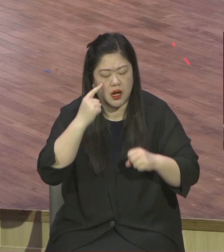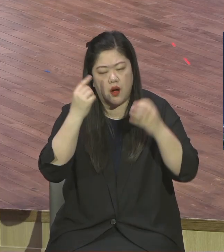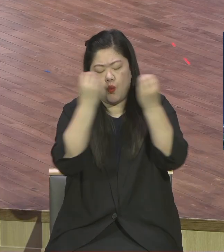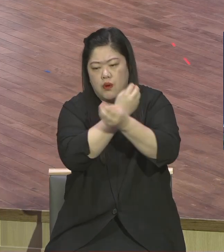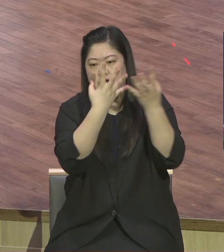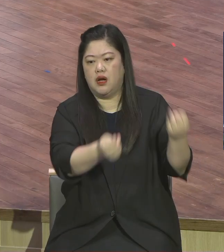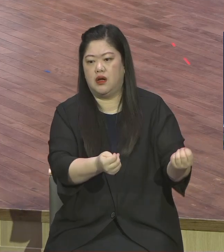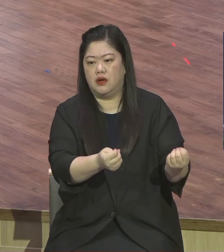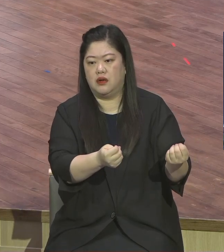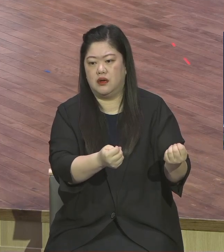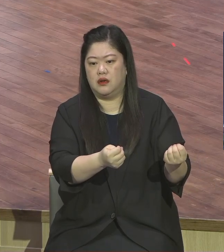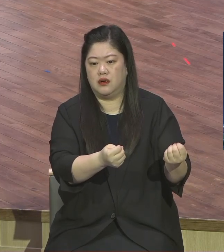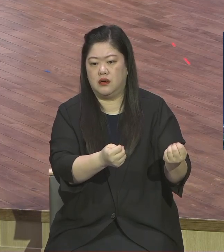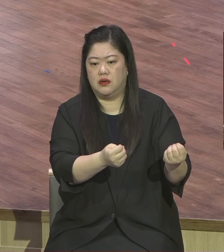이해가 안 되는 겁니다. 종교인들이